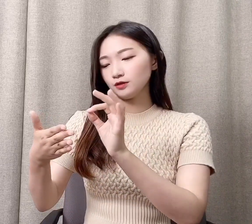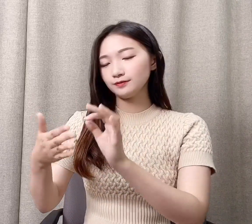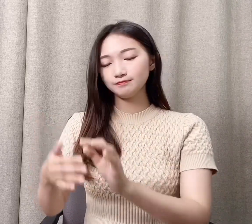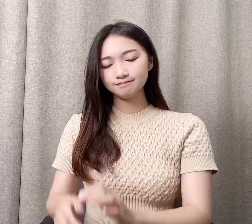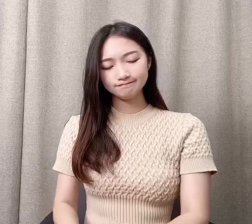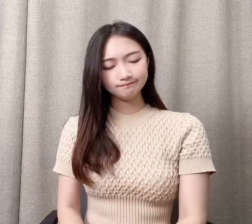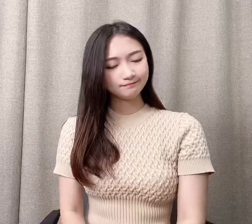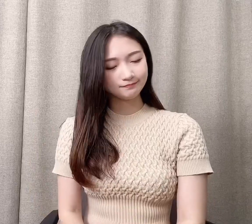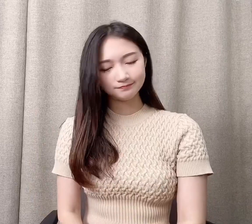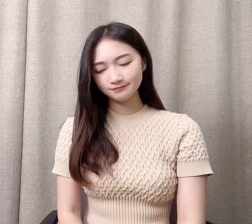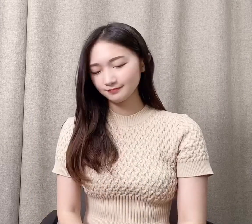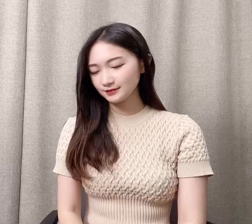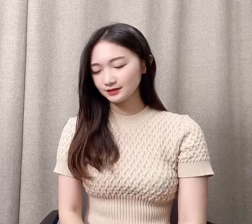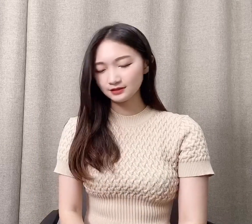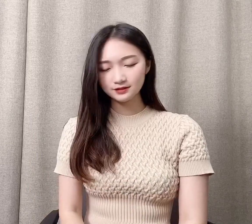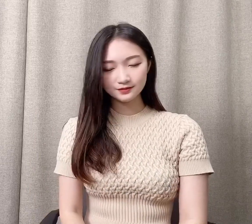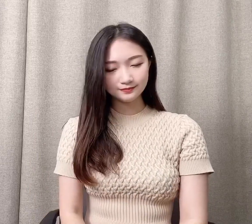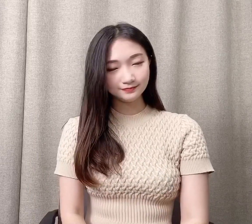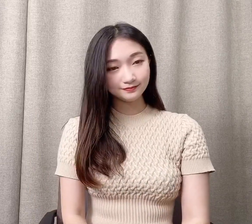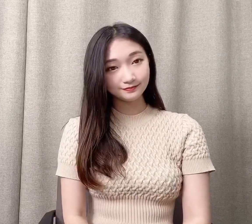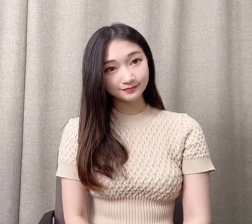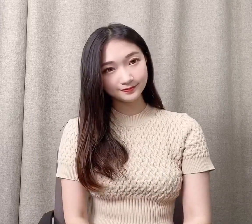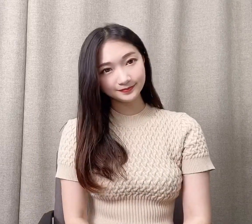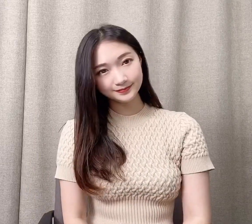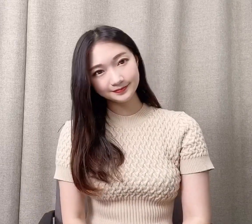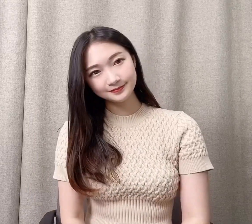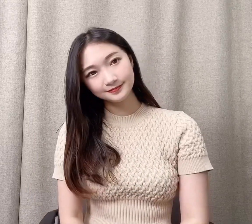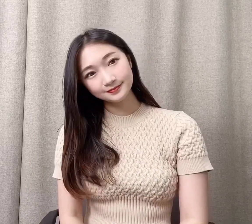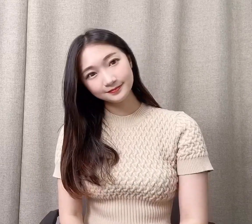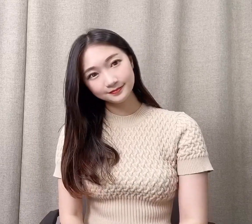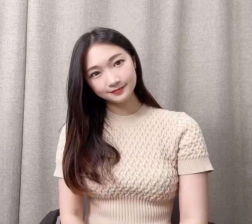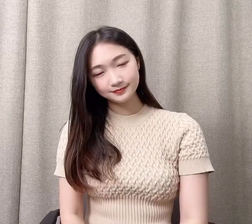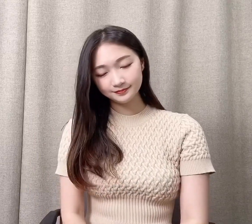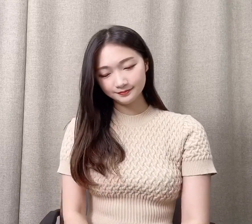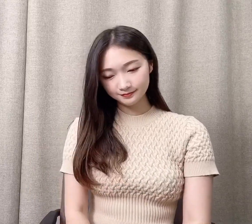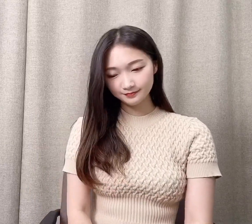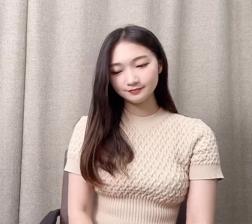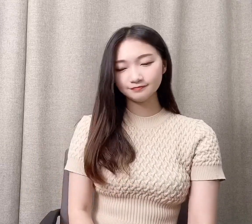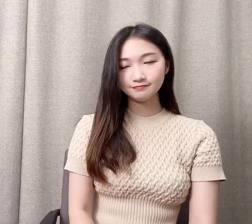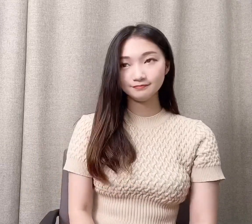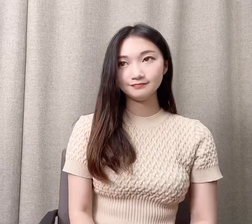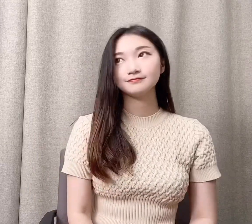멋져 글쓸 웃음 남자만 바라보다